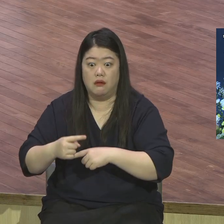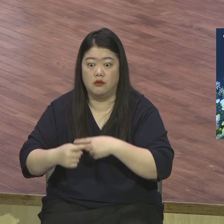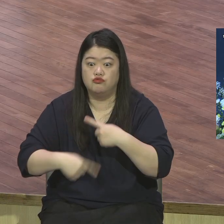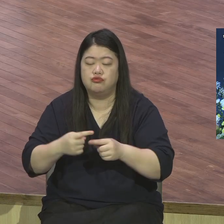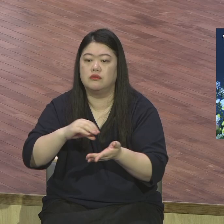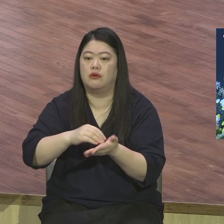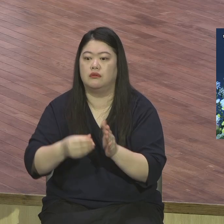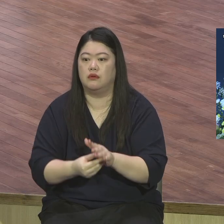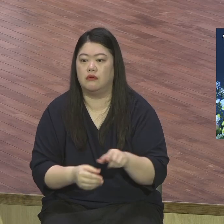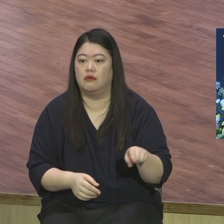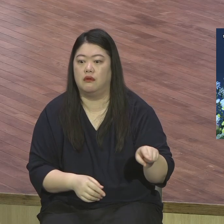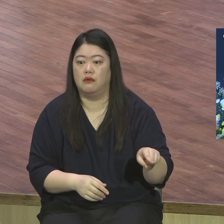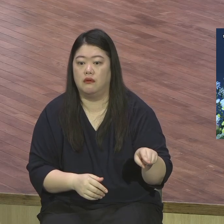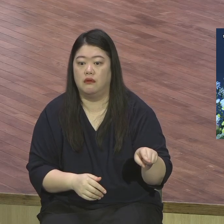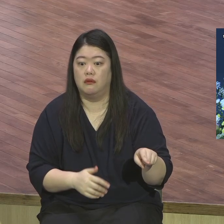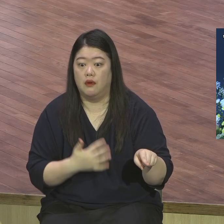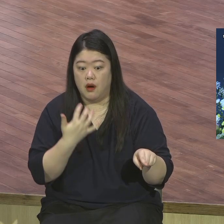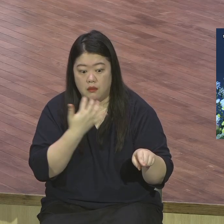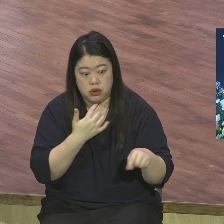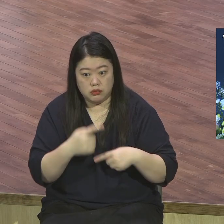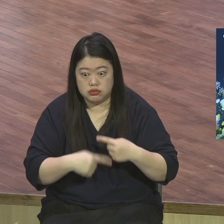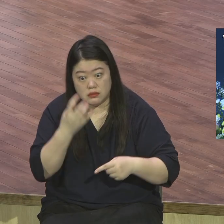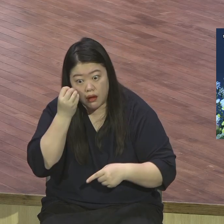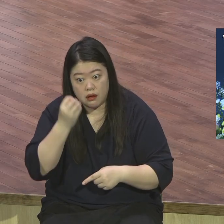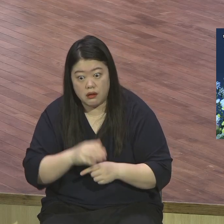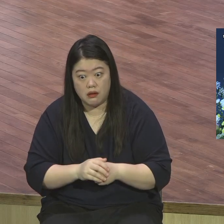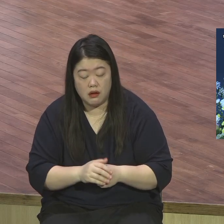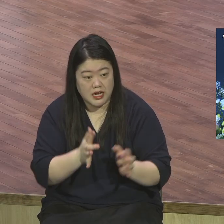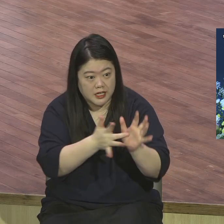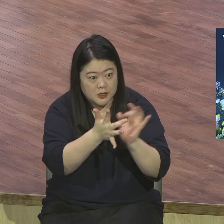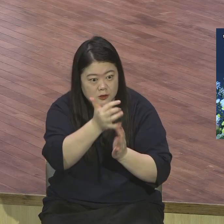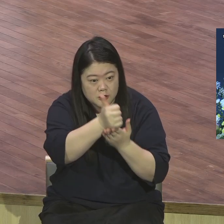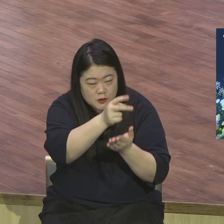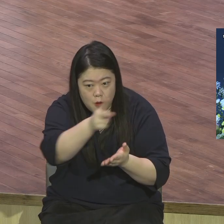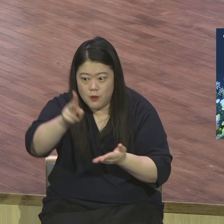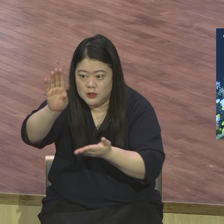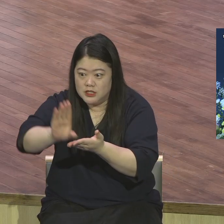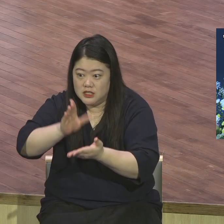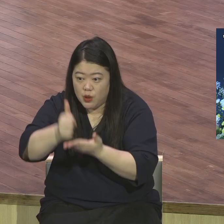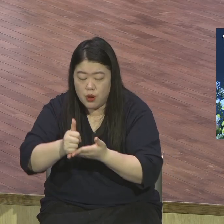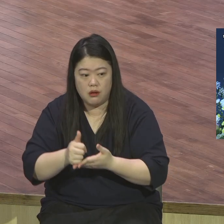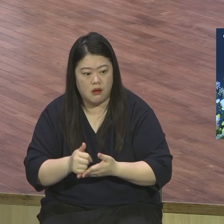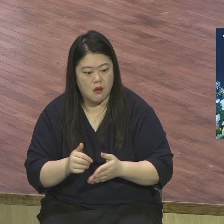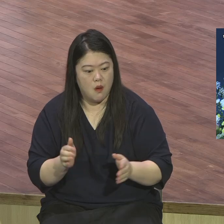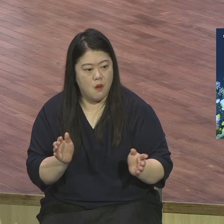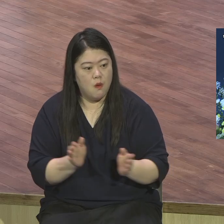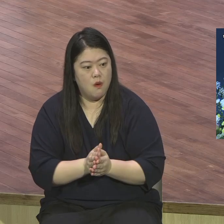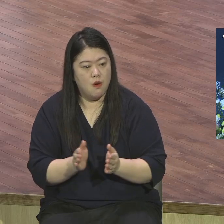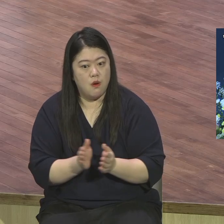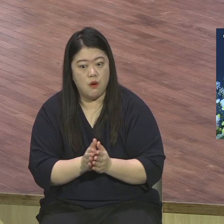그만큼 단호하게 예수님이 하시고자 일을 막았습니다